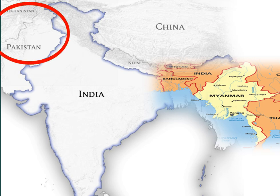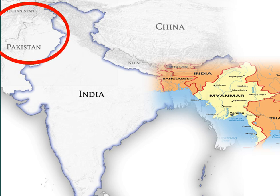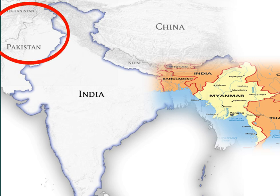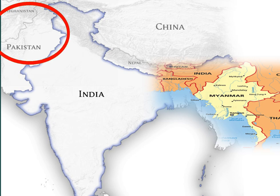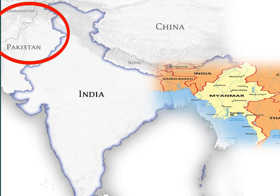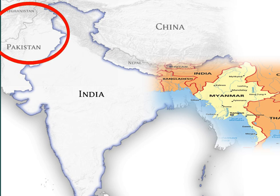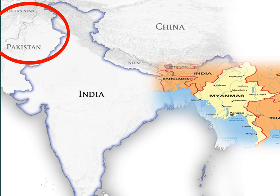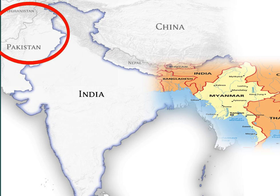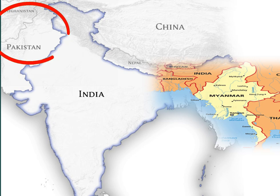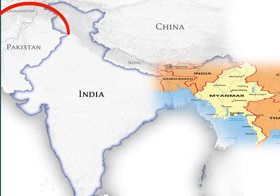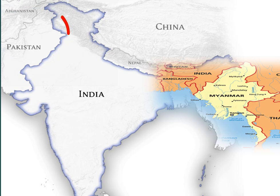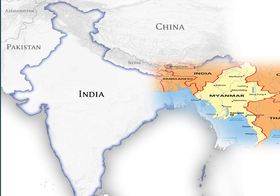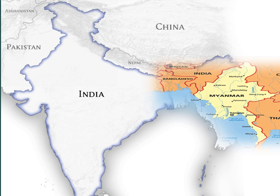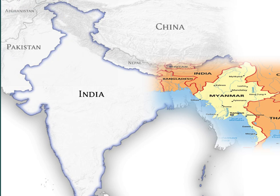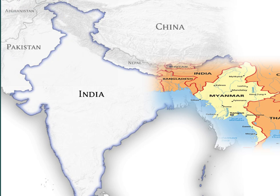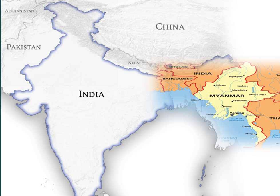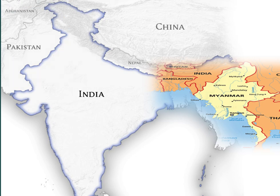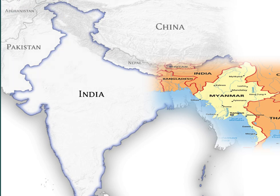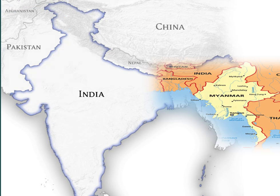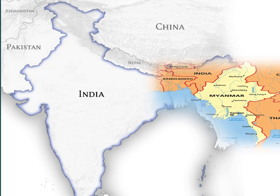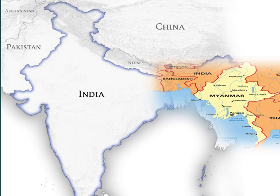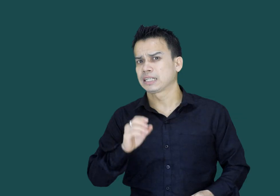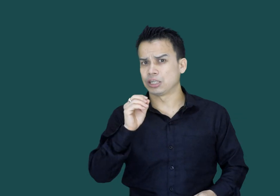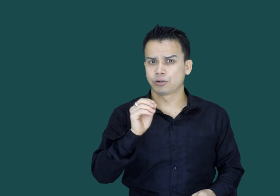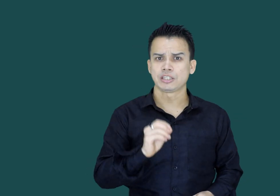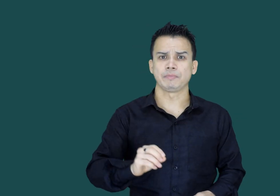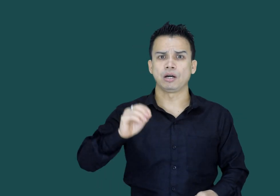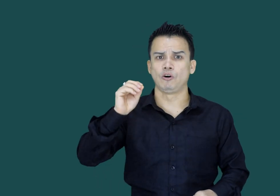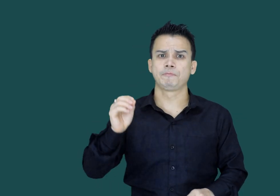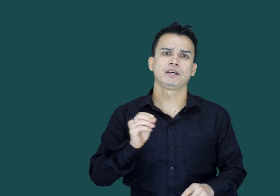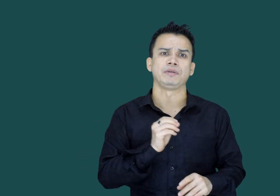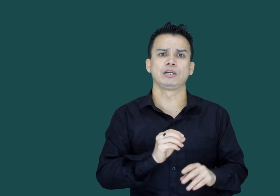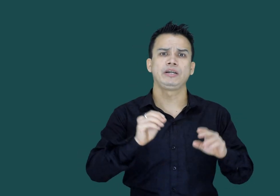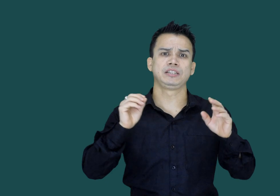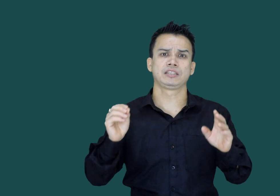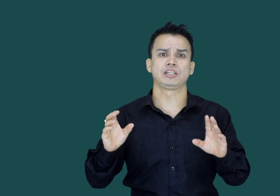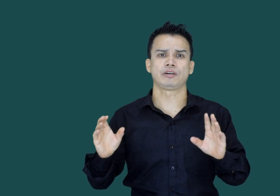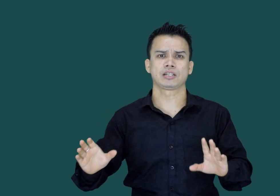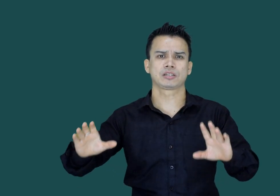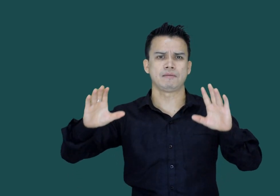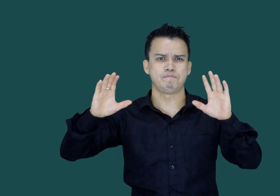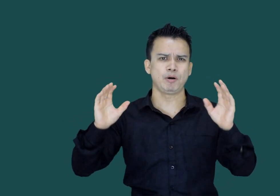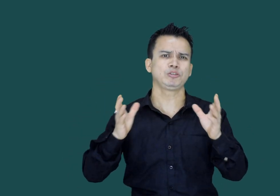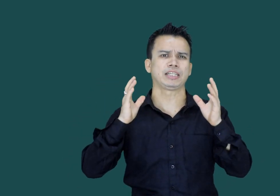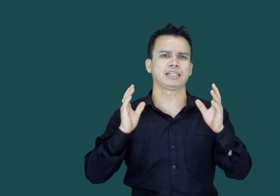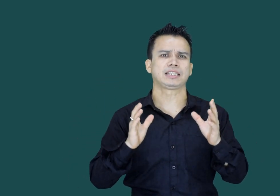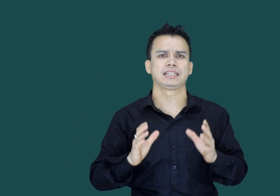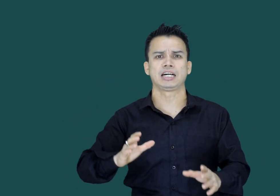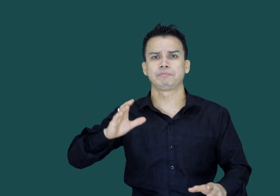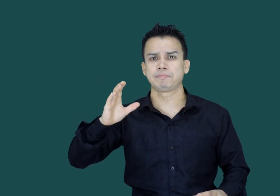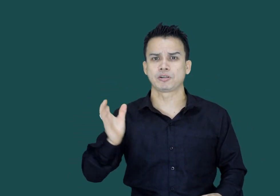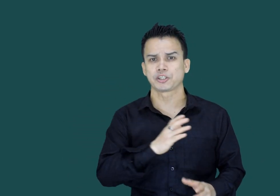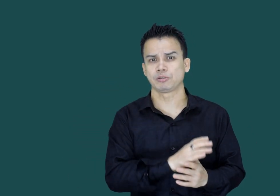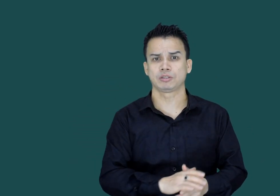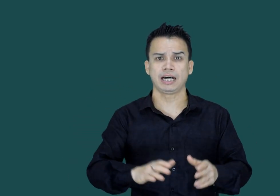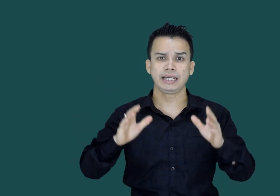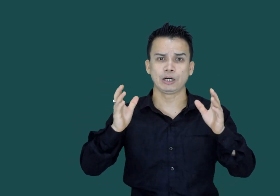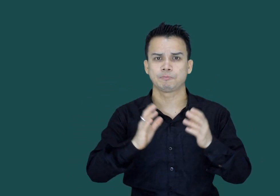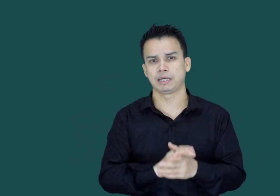آفگانستان جیسے دیش ہیں اور ان کنٹریز میں اوپیم ہیروین جیسے ڈرکس کا بہت زیادہ تعداد میں پروڈکشن ہوتا ہے یا اتباد